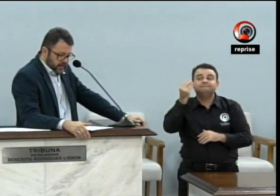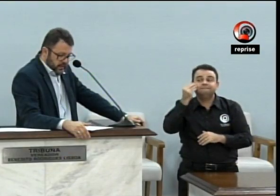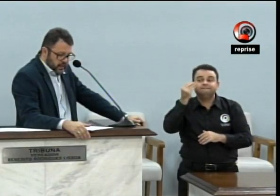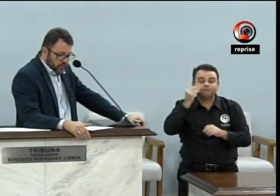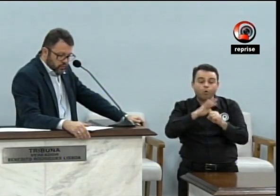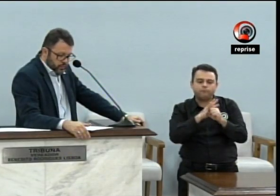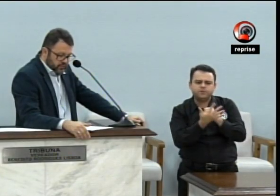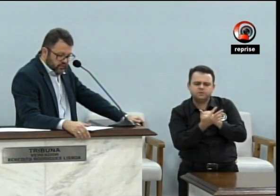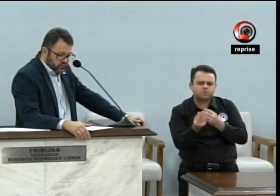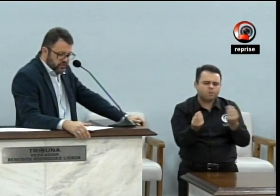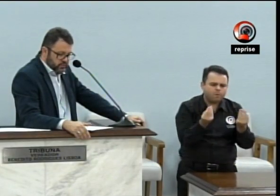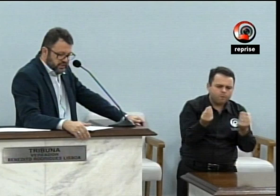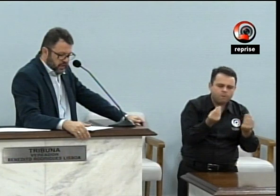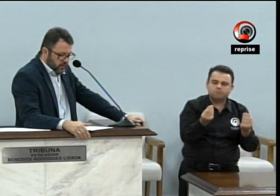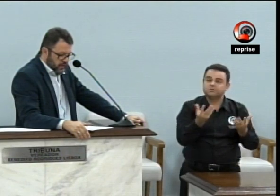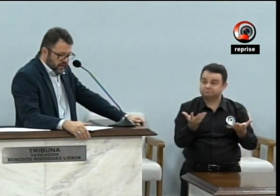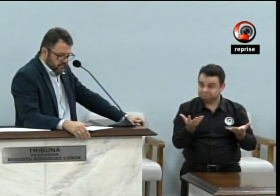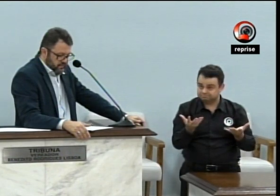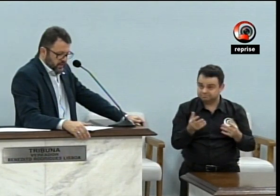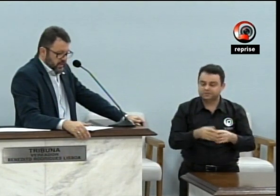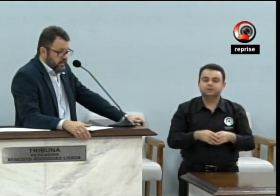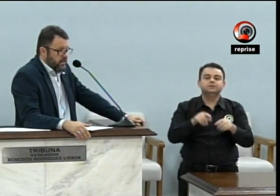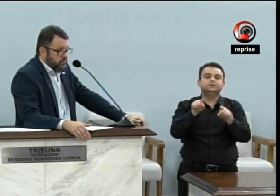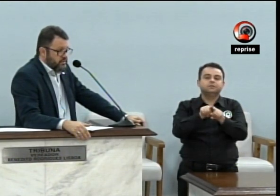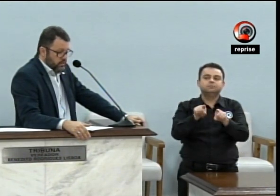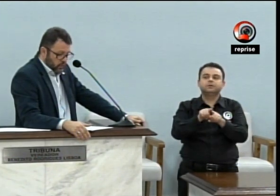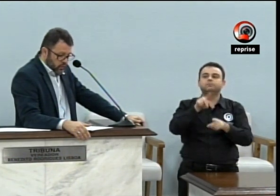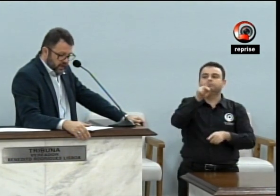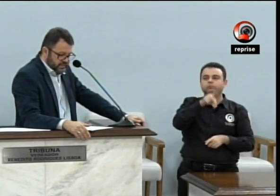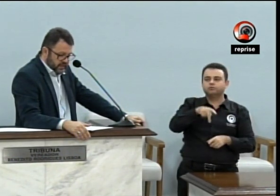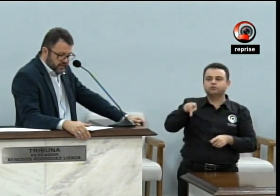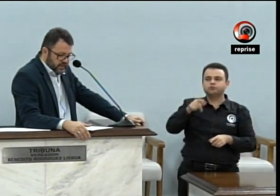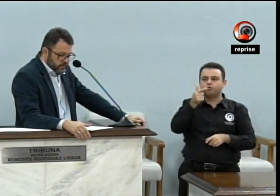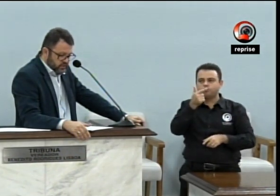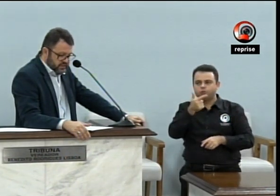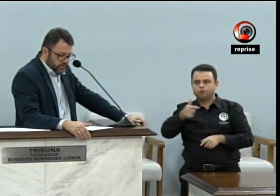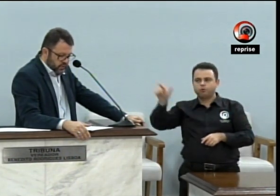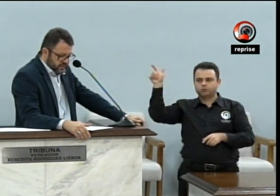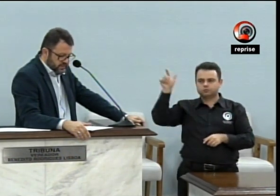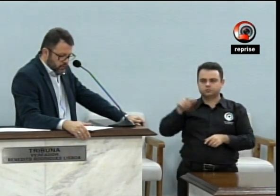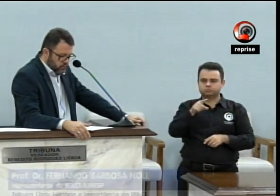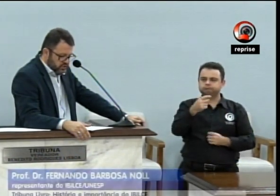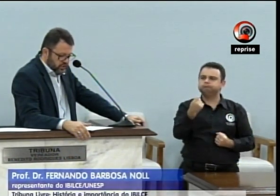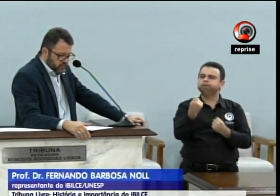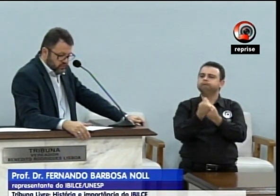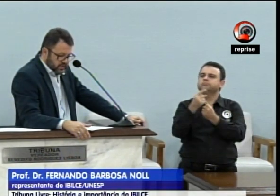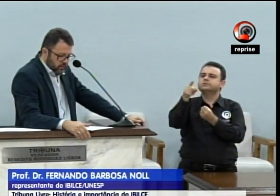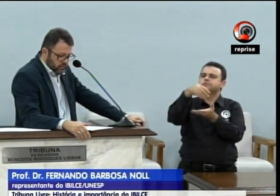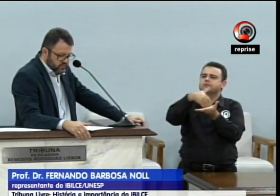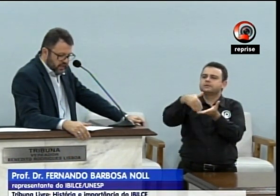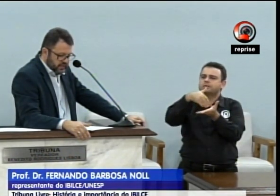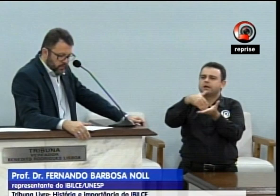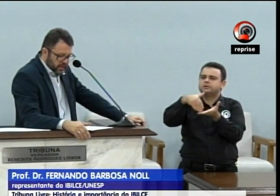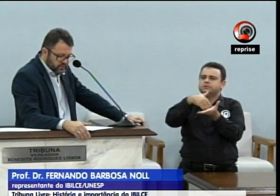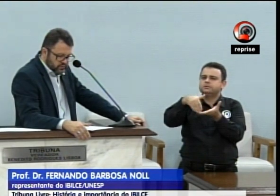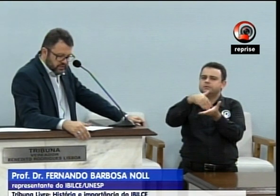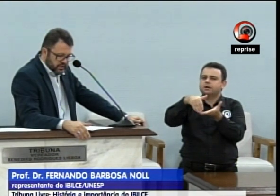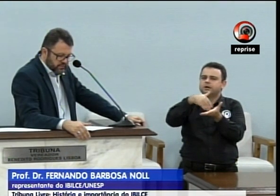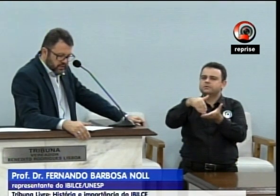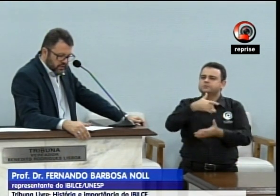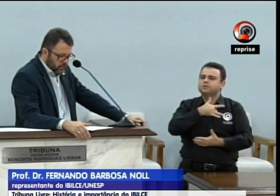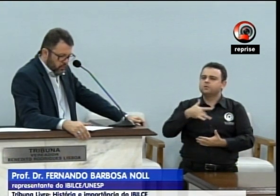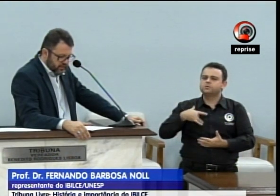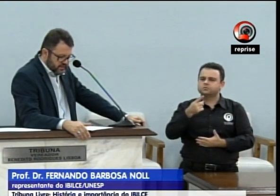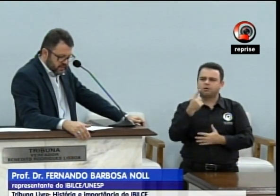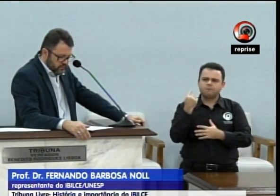além do professor Dimitar Kolev, que auxiliou a Secretaria Municipal da Saúde nos cálculos matemáticos